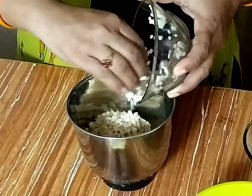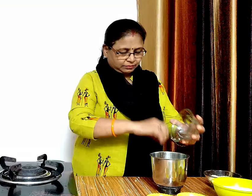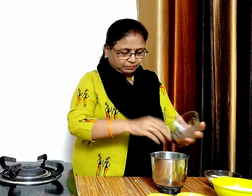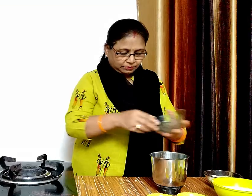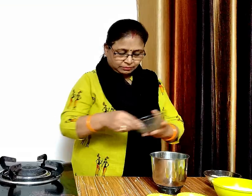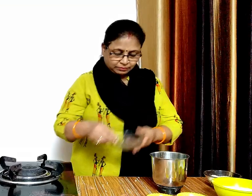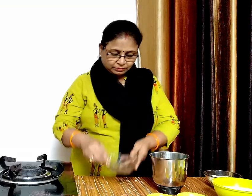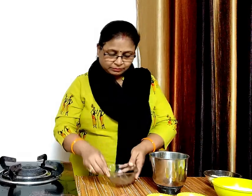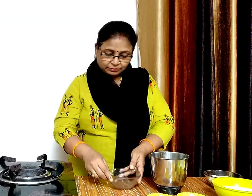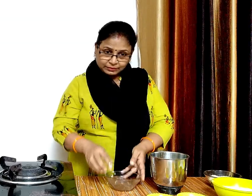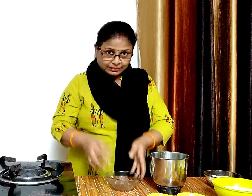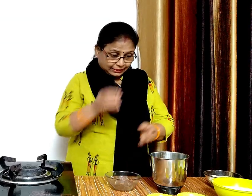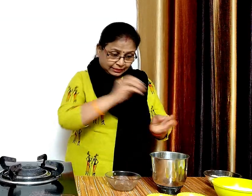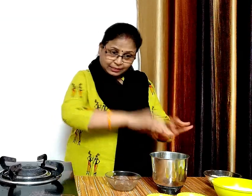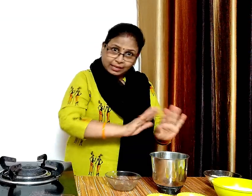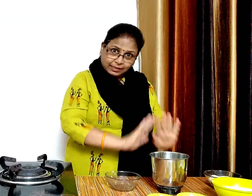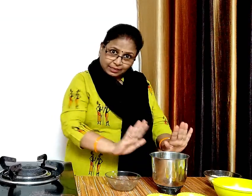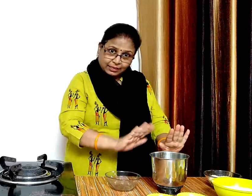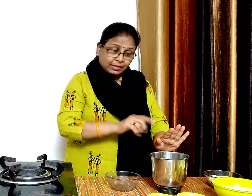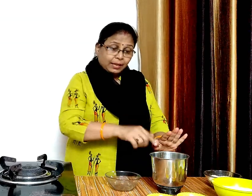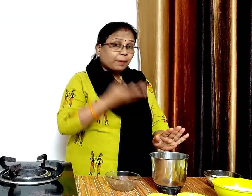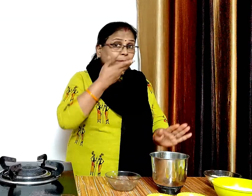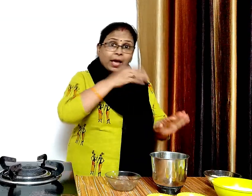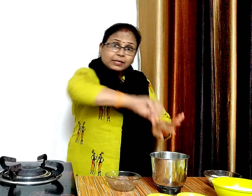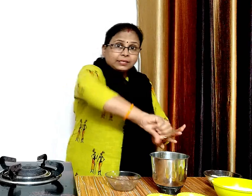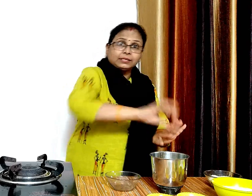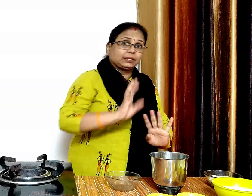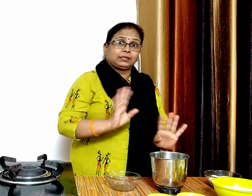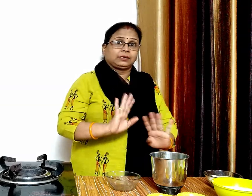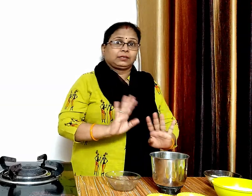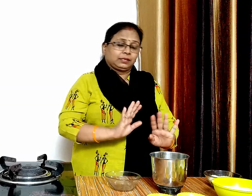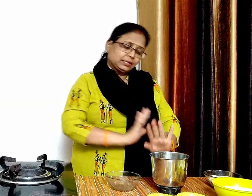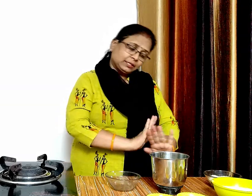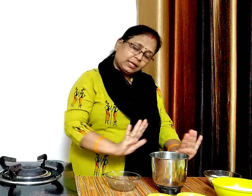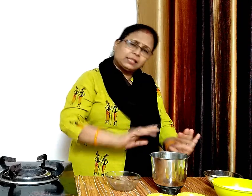ध्यान रहे हैं इसमें बिल्कुल भी पानी नी डालेंगे और इसे थोड़ा सा दरदरा ही पीस लेंगे